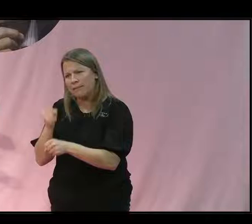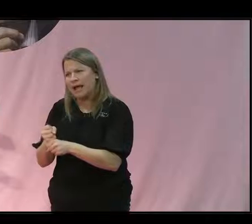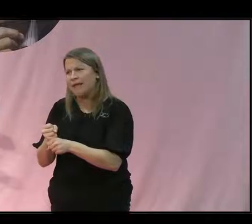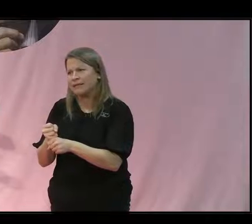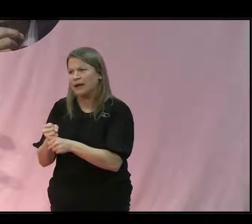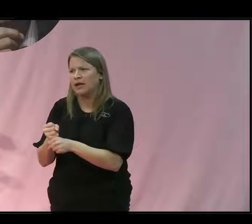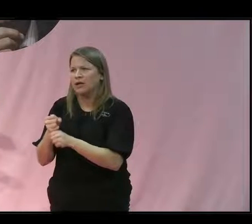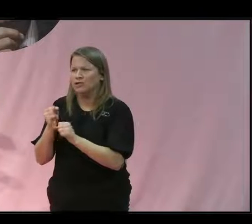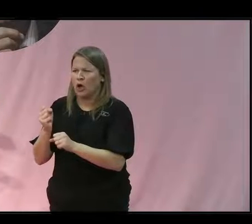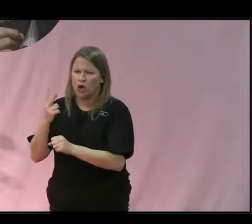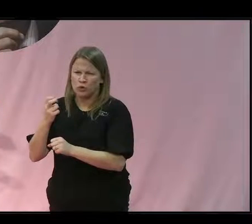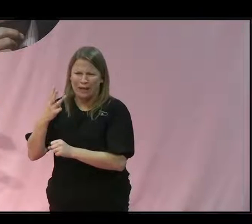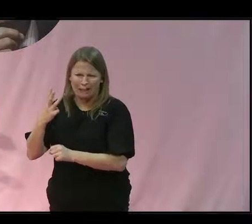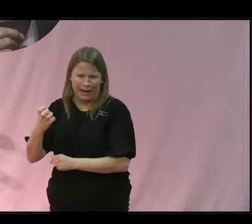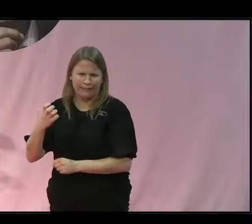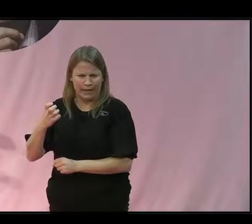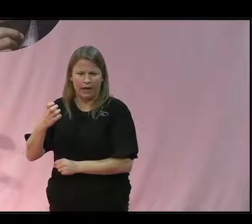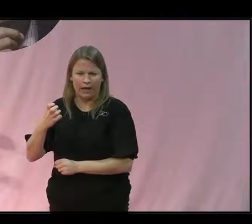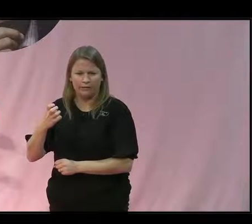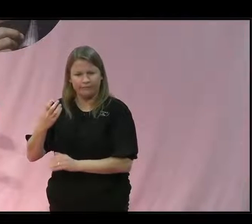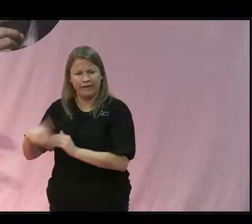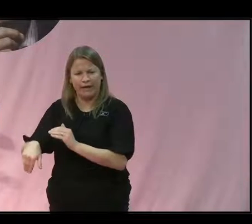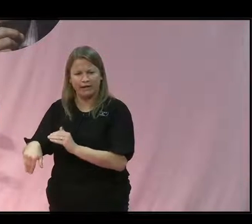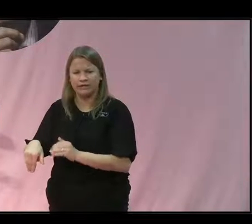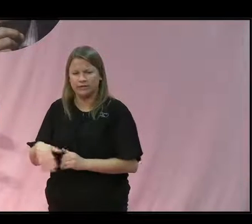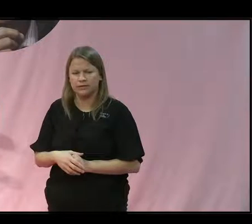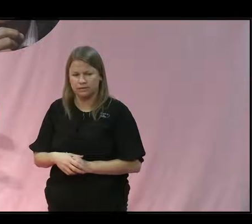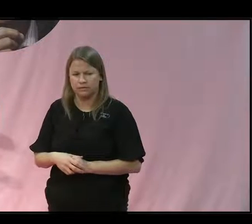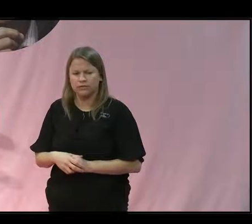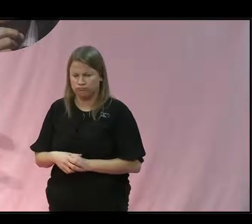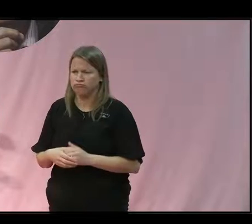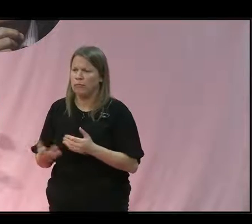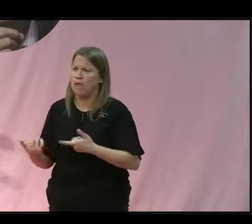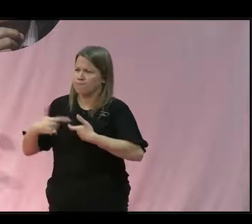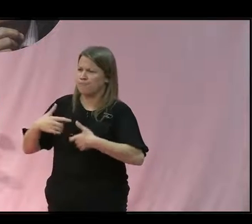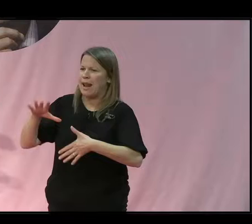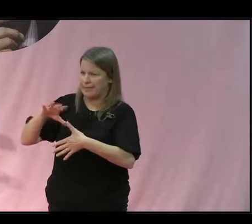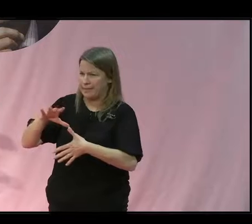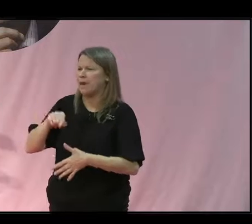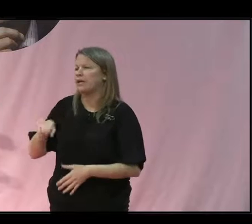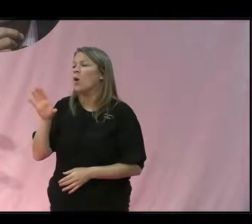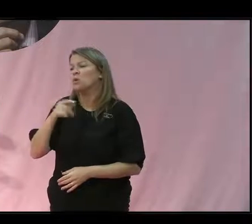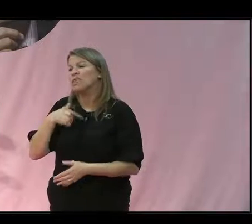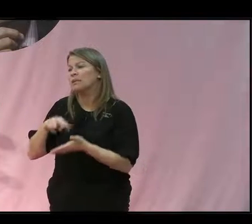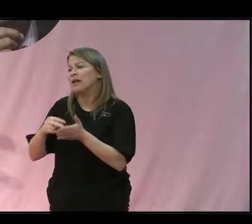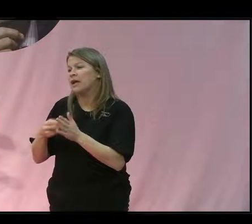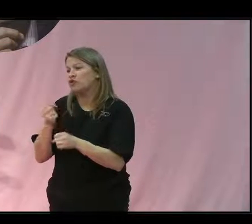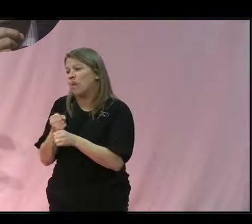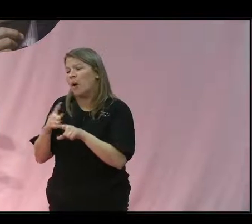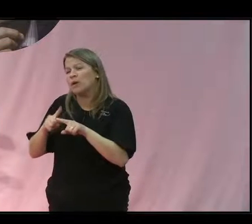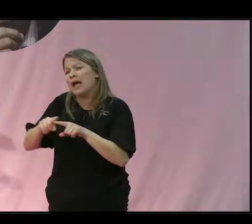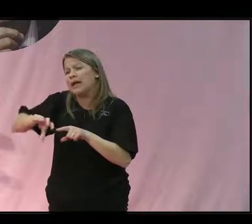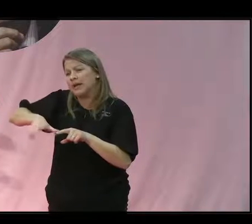-2025. Det är den som vi jobbar med och vi planerar att arbeta med olika regionala